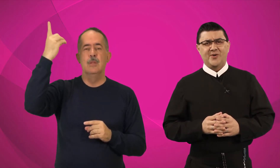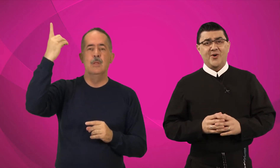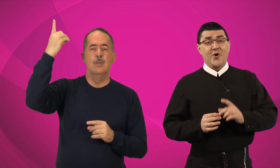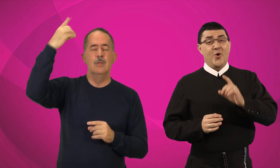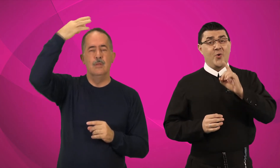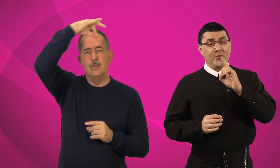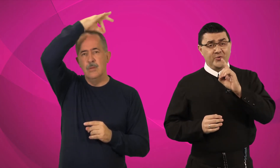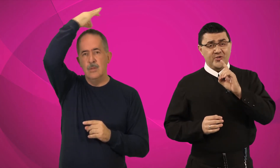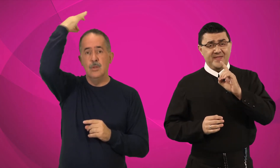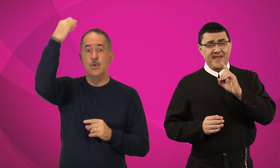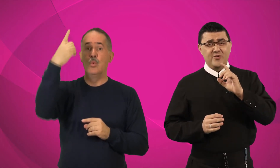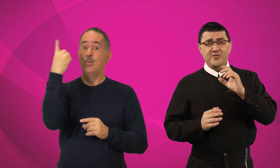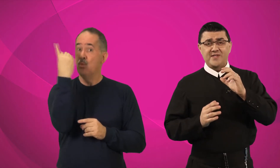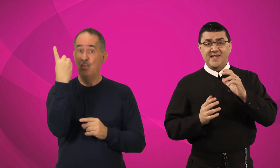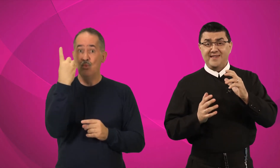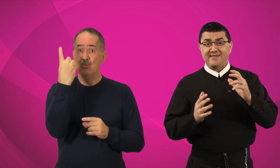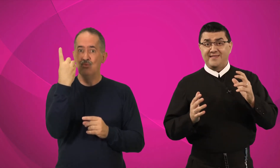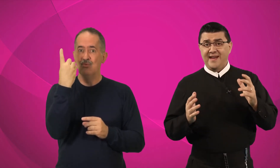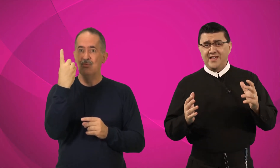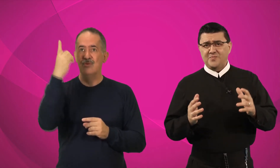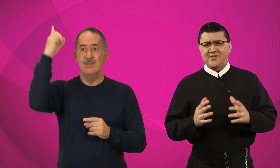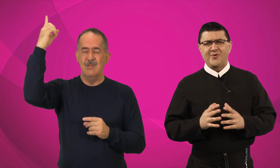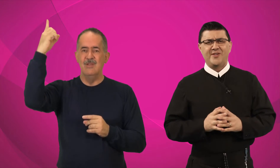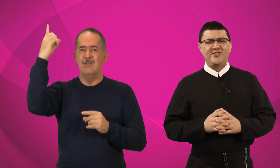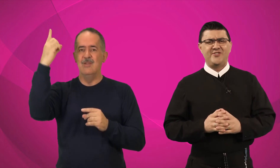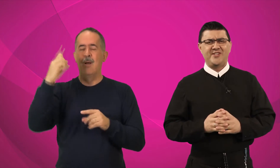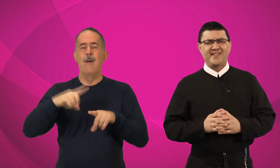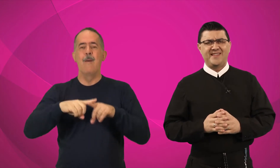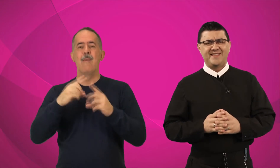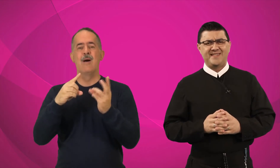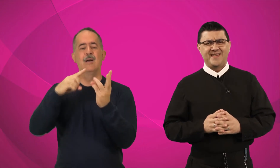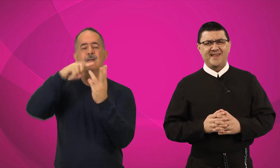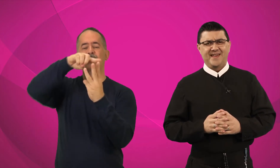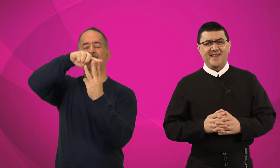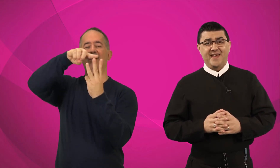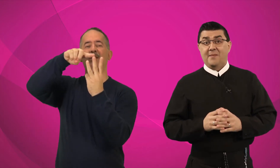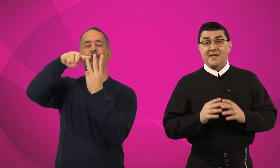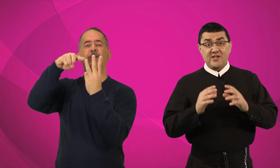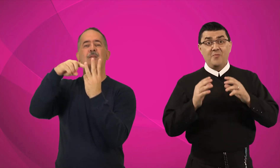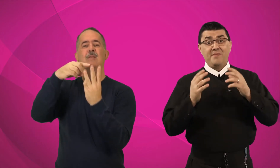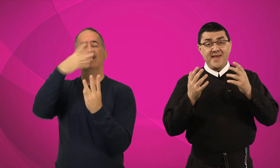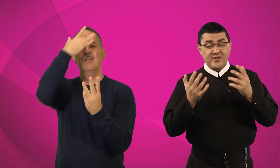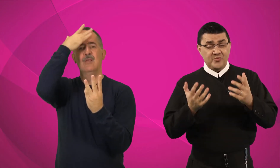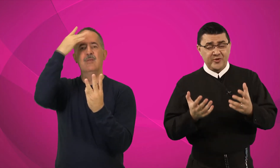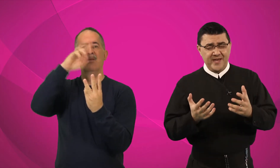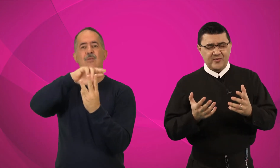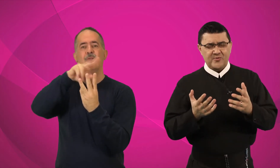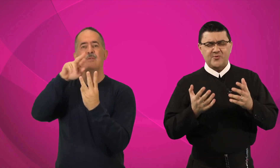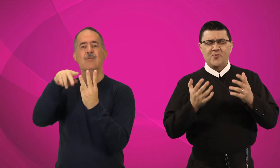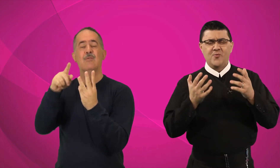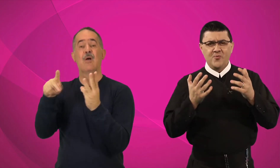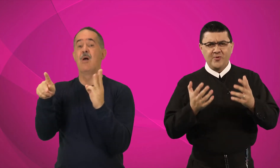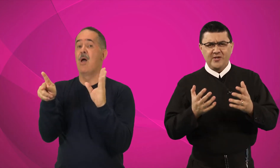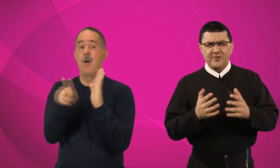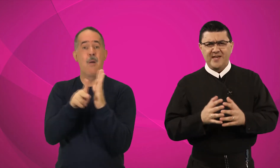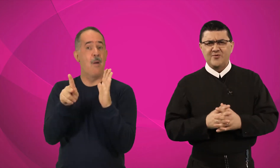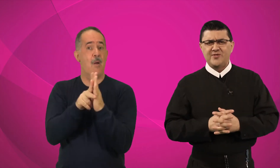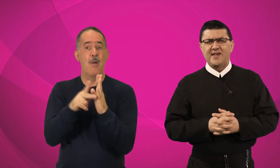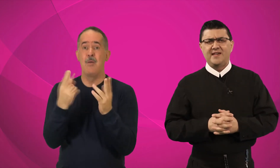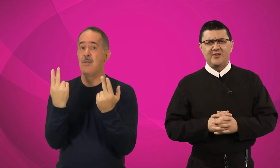Um só Deus em três pessoas distintas. Mas é o mesmo Deus, o único Deus que